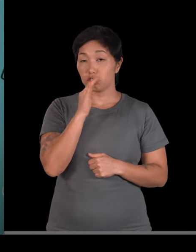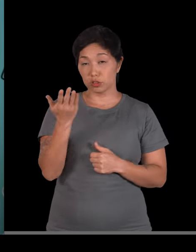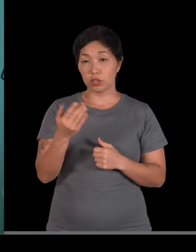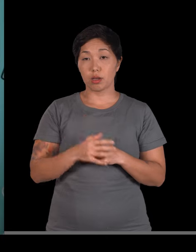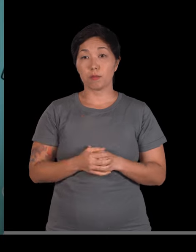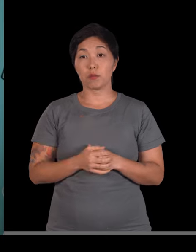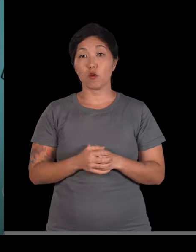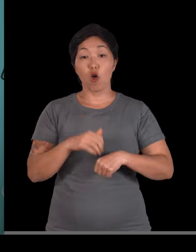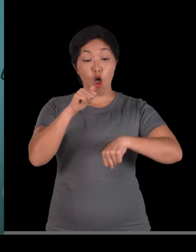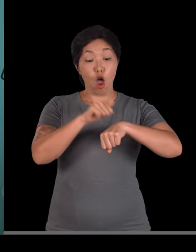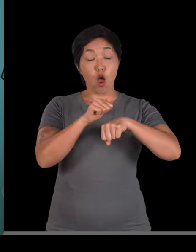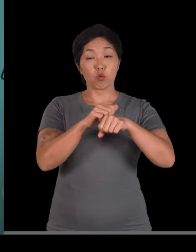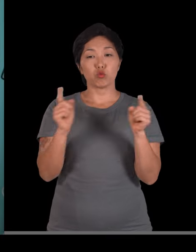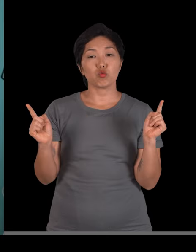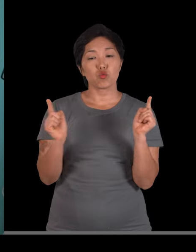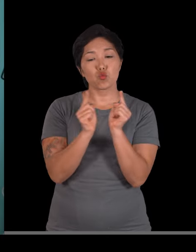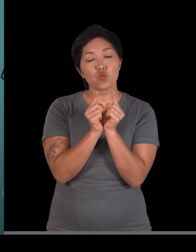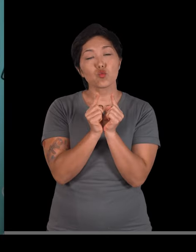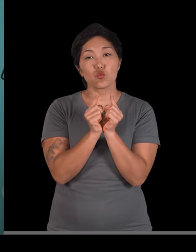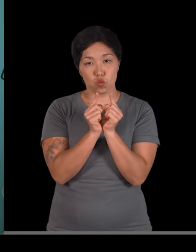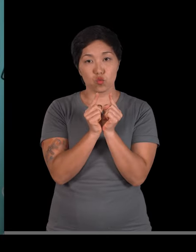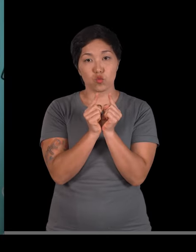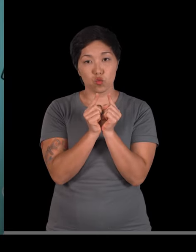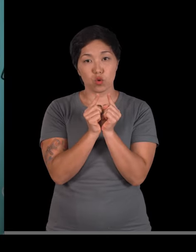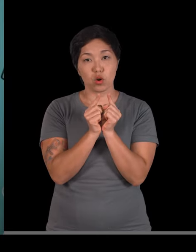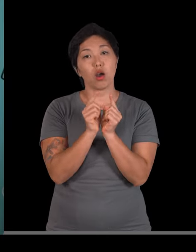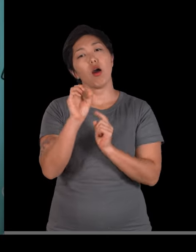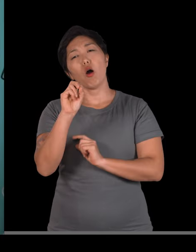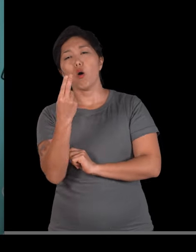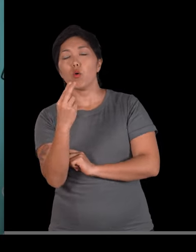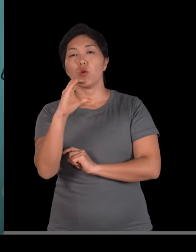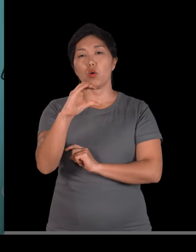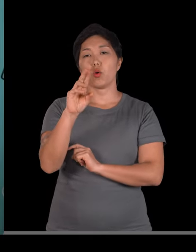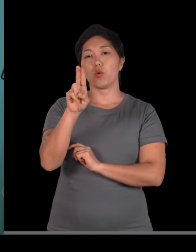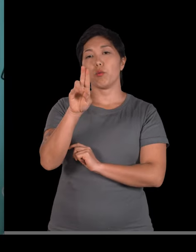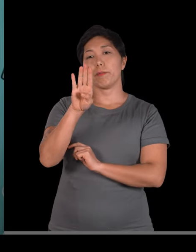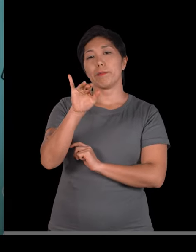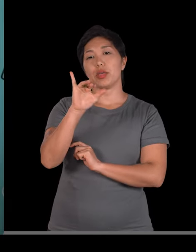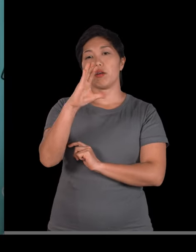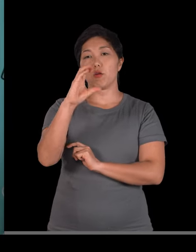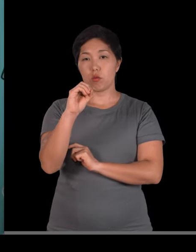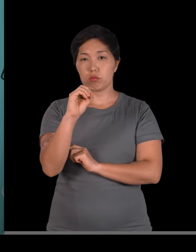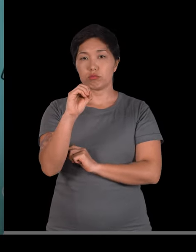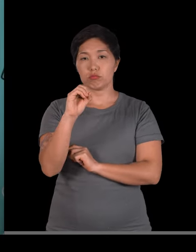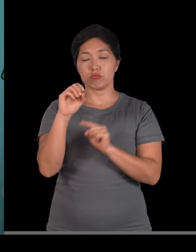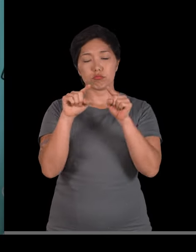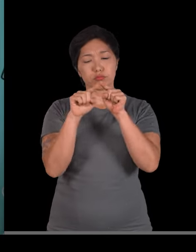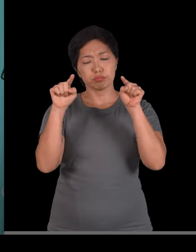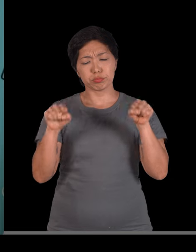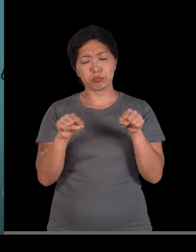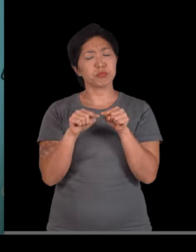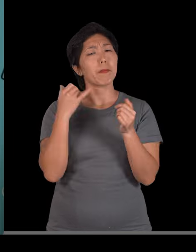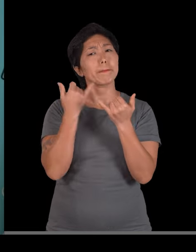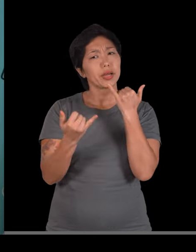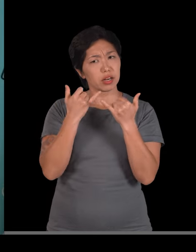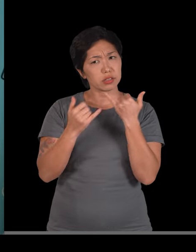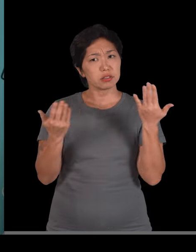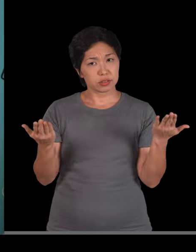o osso curto. O osso curto ou cúbico, as suas áreas, elas são muito semelhantes. Por exemplo